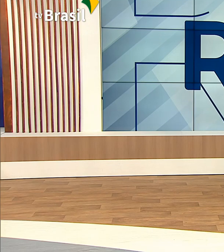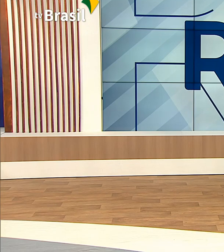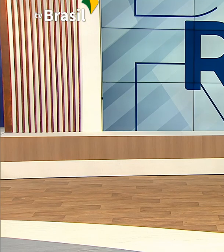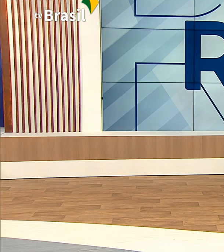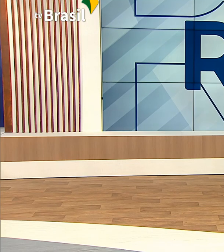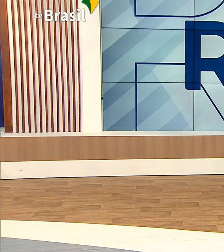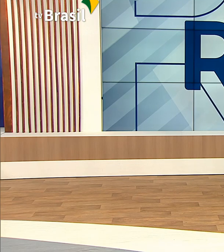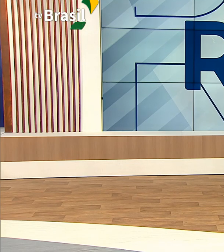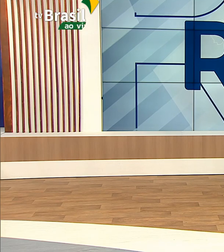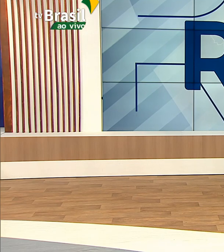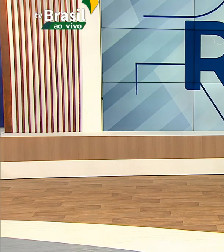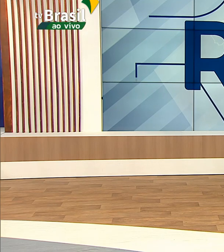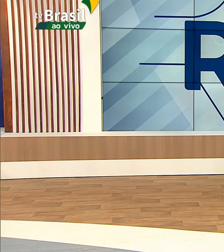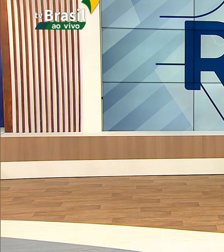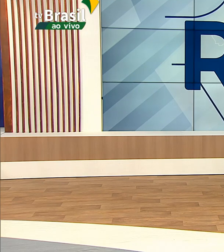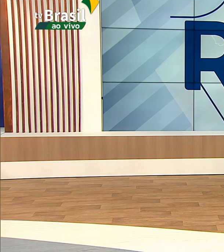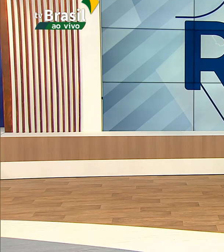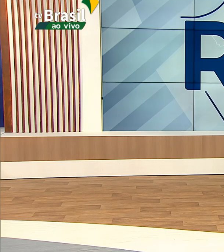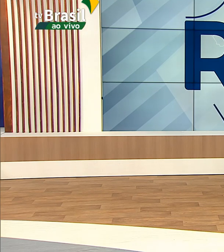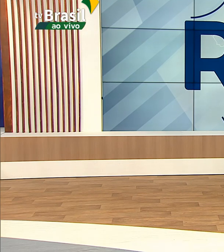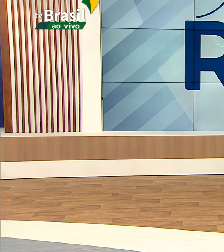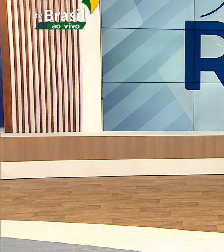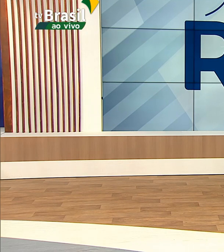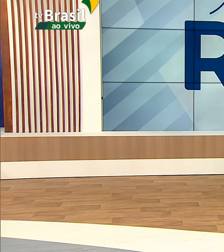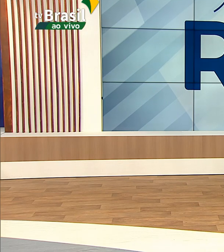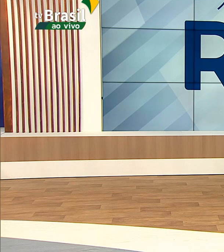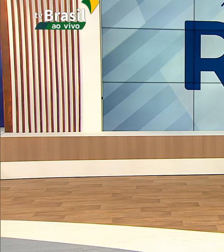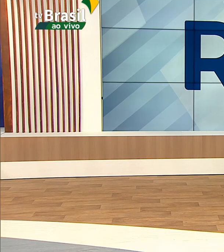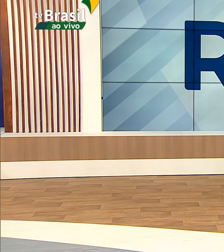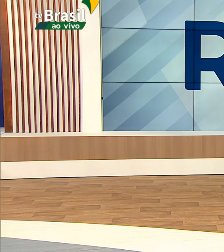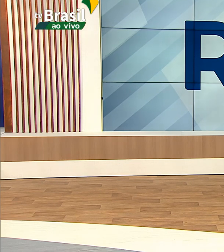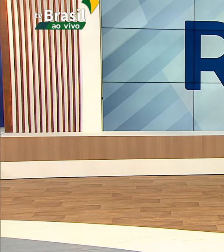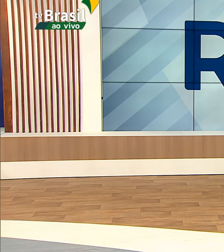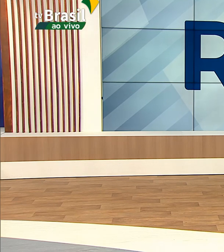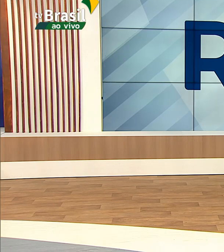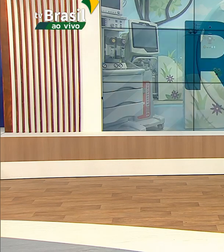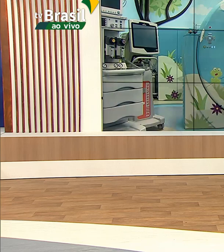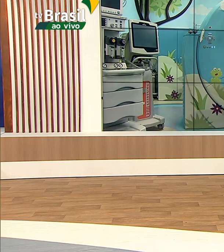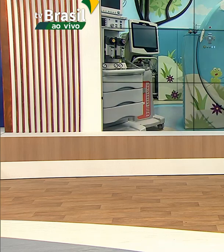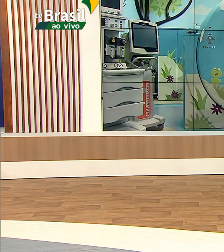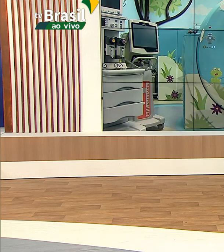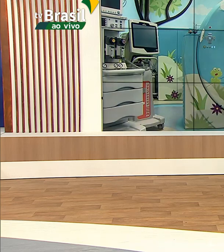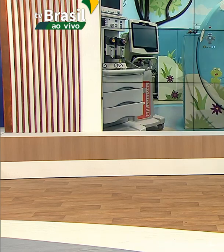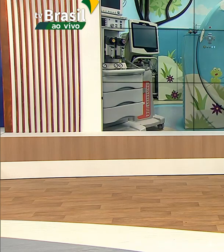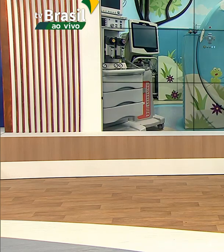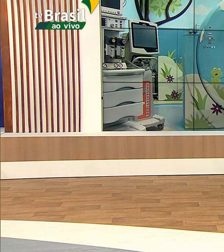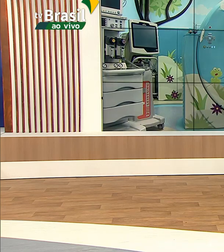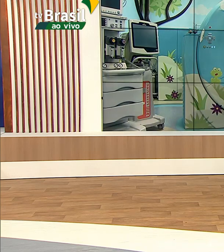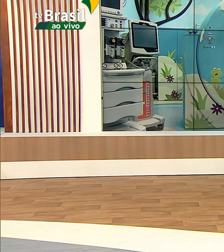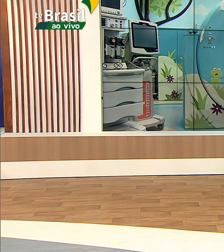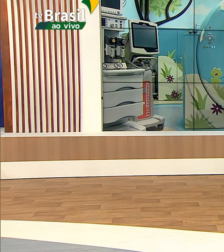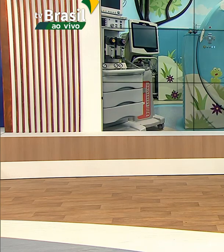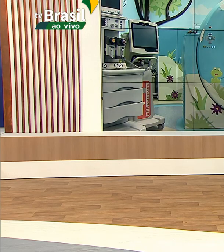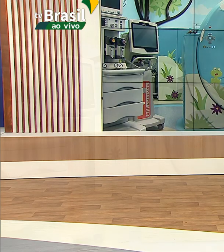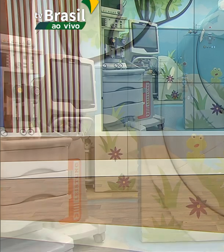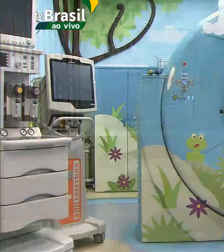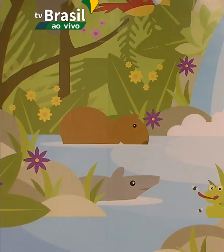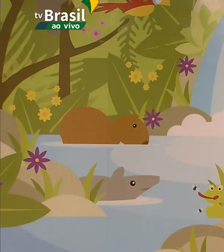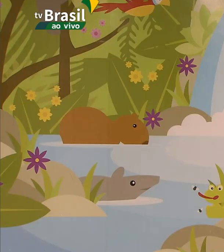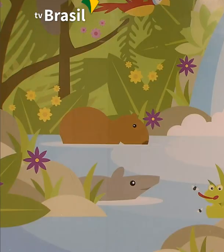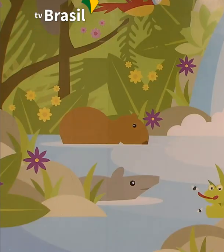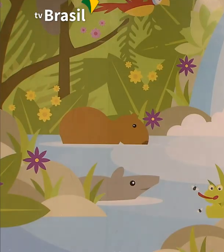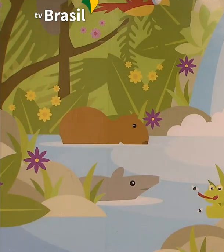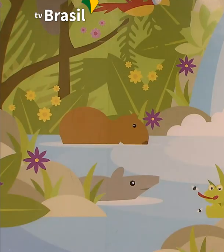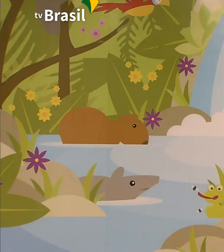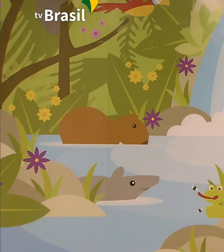Foi lançado hoje em Brasília o Programa Nacional de Incentivo ao Voluntariado. Um mergulho no fundo do mar,